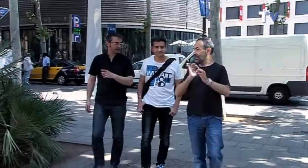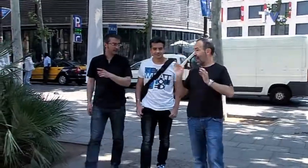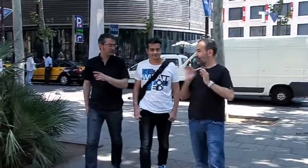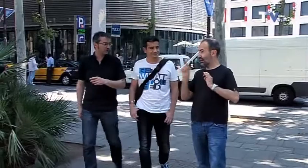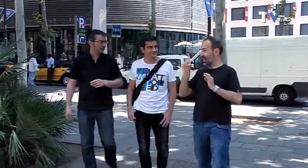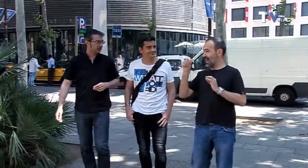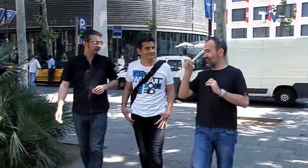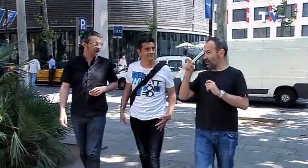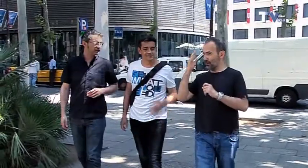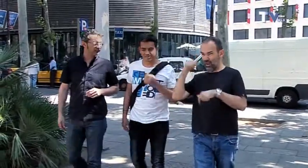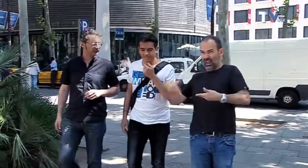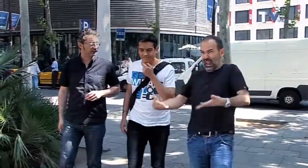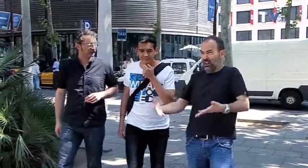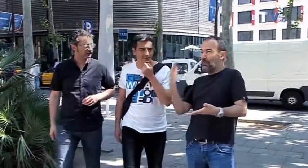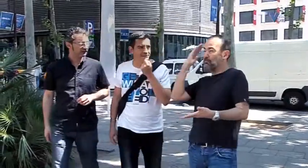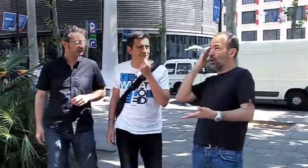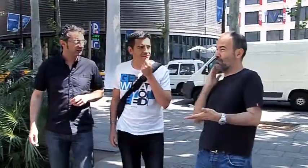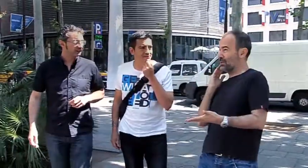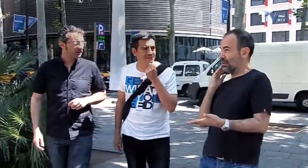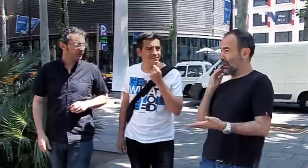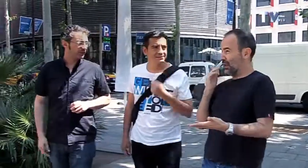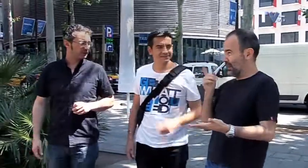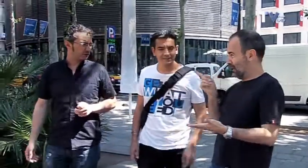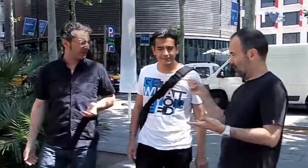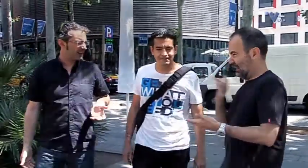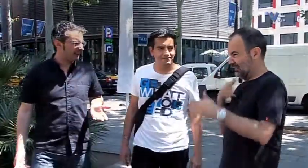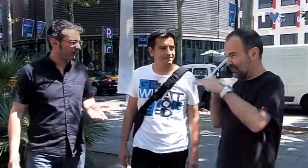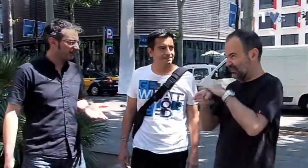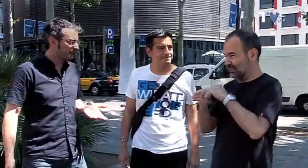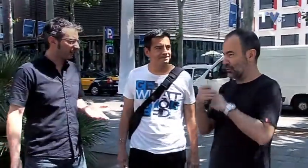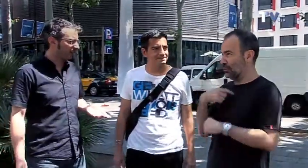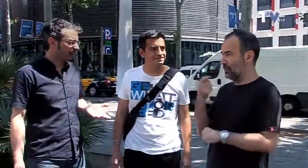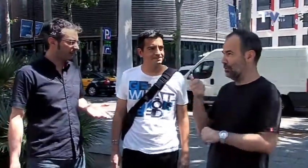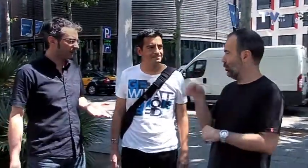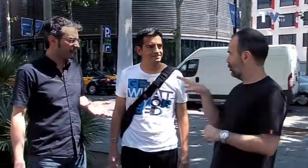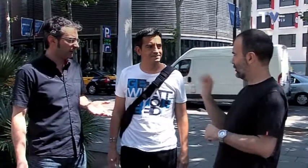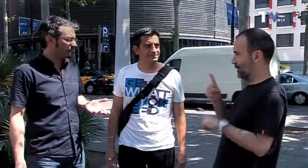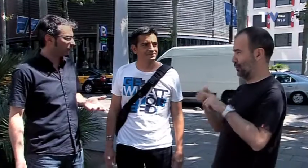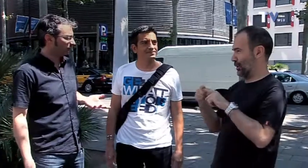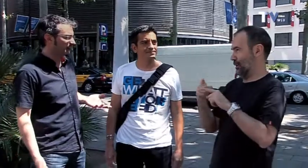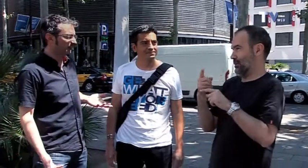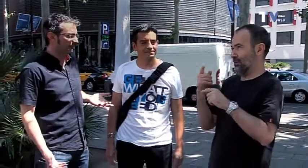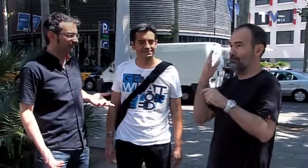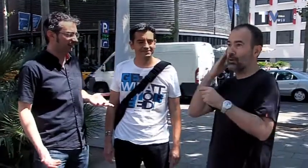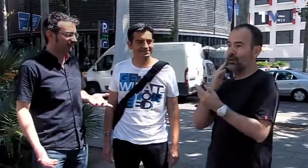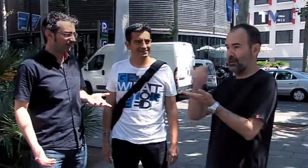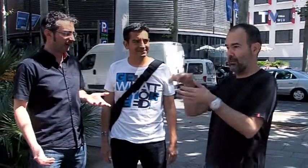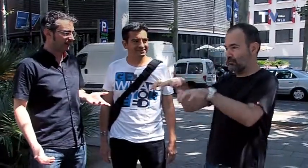Ahora estamos a punto de llegar al teatro yantiol, pero claro, ahora es por la mañana, y vais a entrar ahora. Yo estoy un poco extrañado.